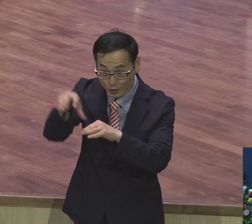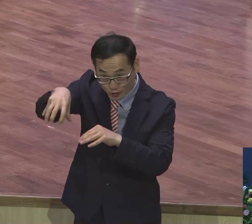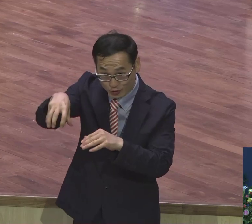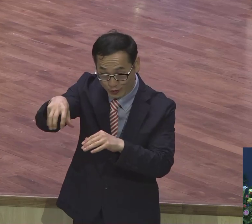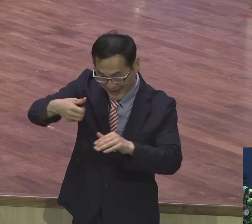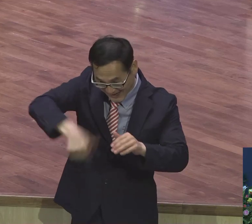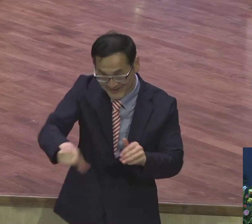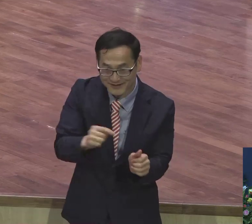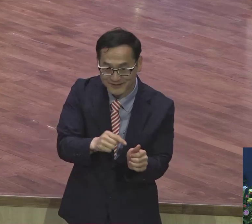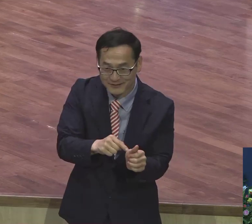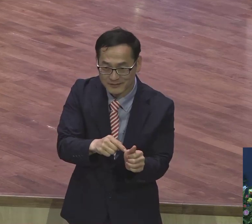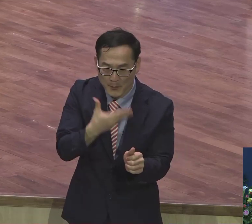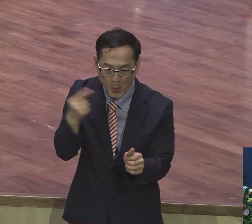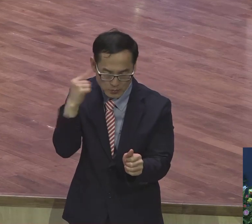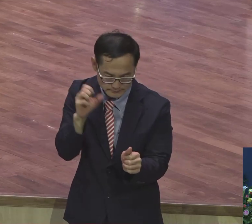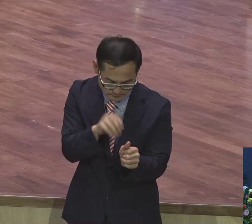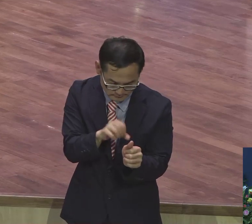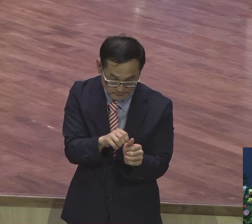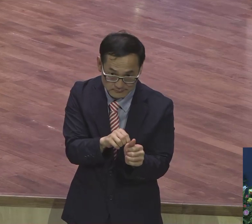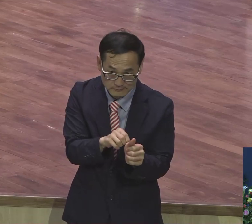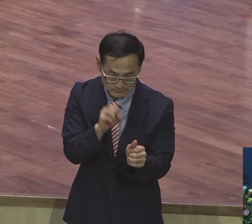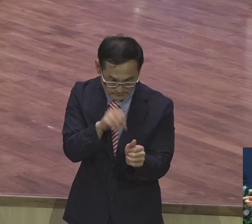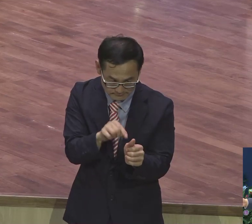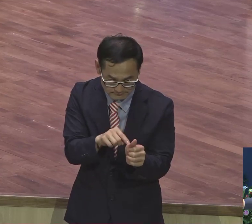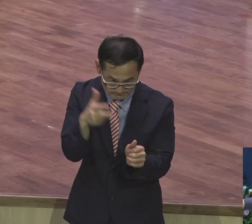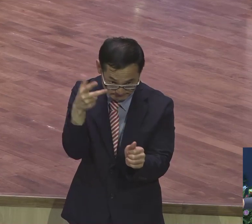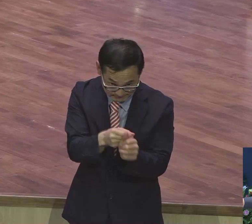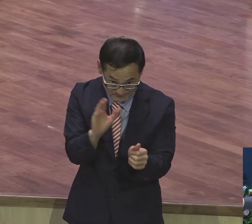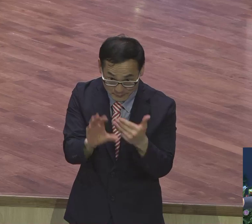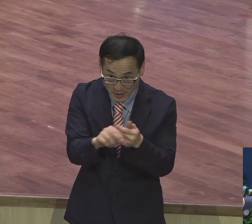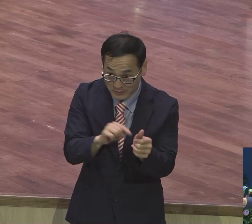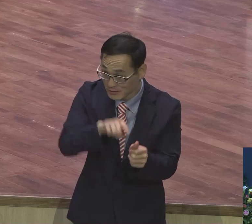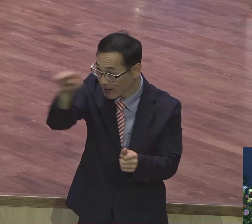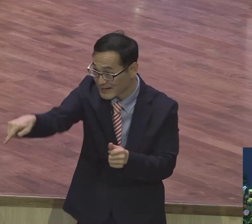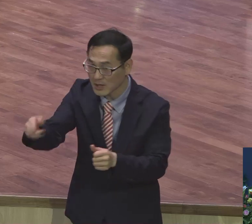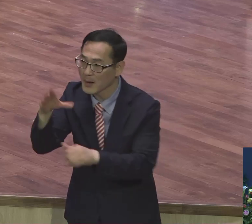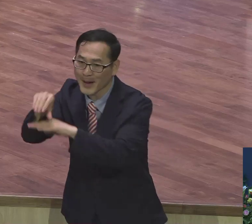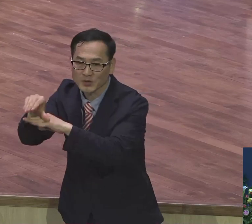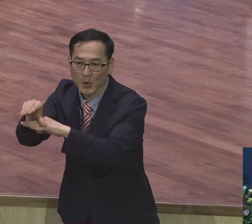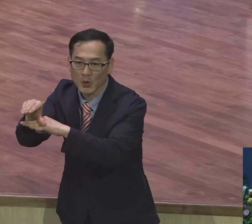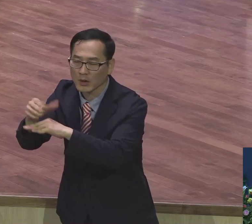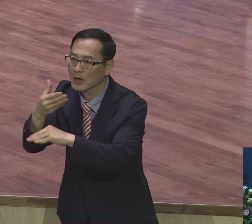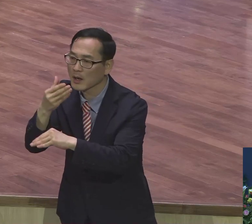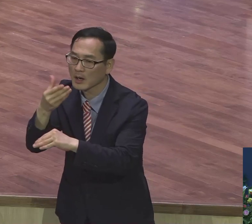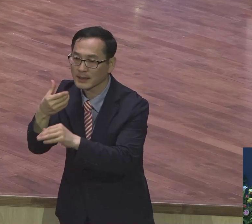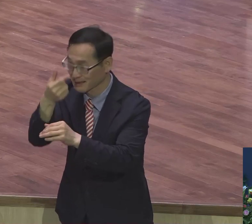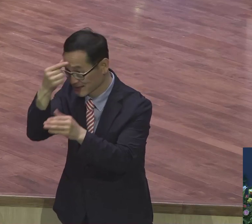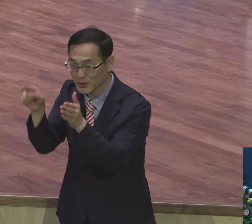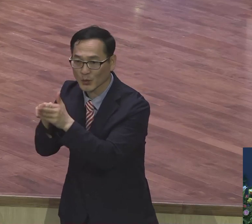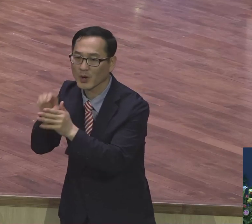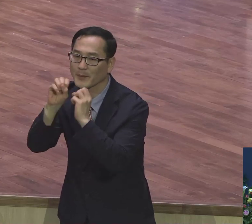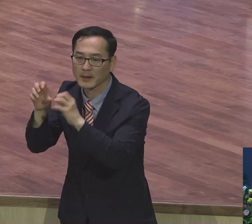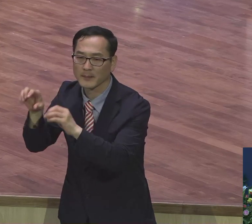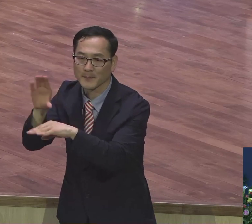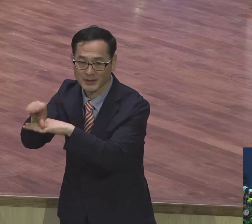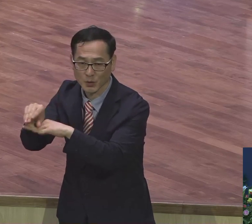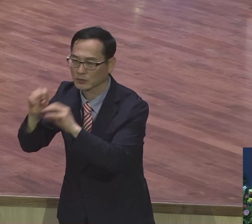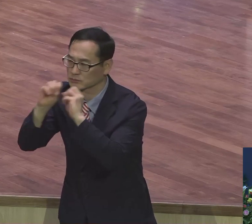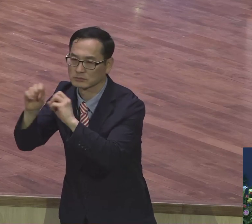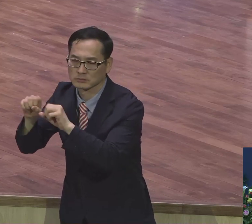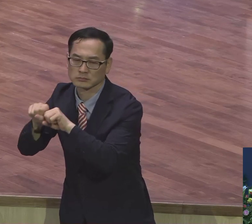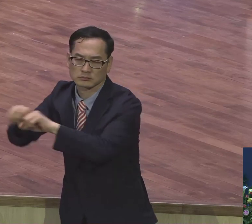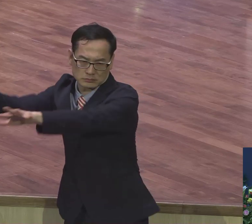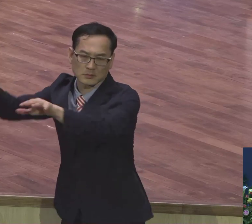있고 너 가서 보니까 가능하다. 기니에서. 그리고 또 마르코스 또 아들 부부가 또 왔어요. 너 지금